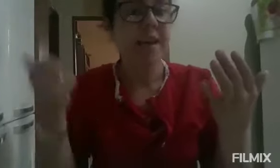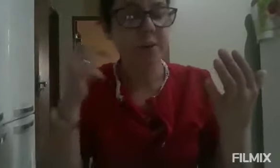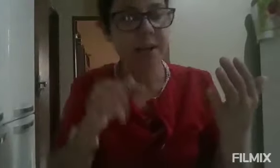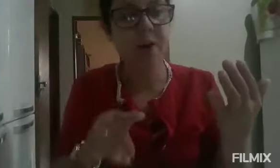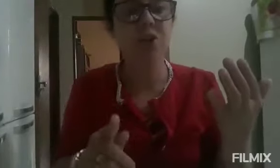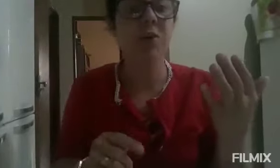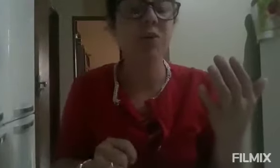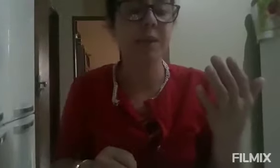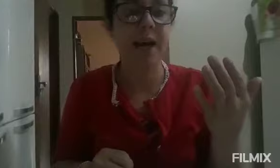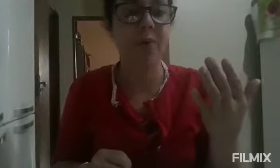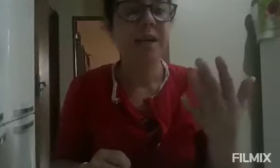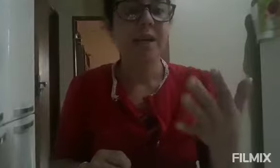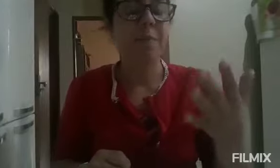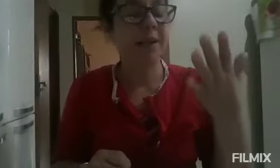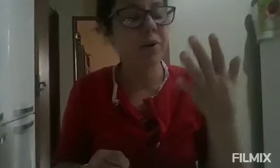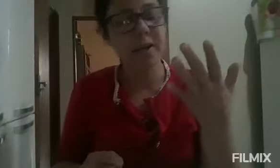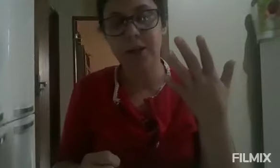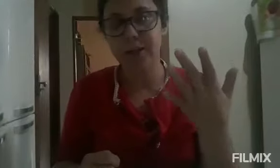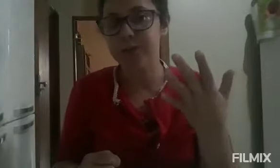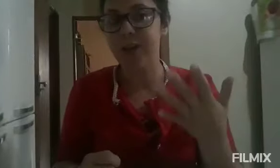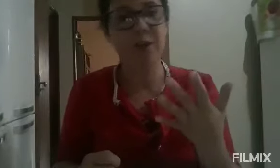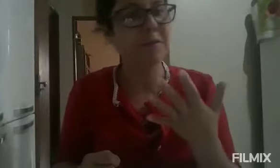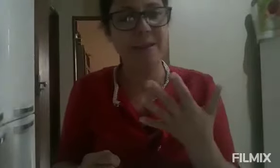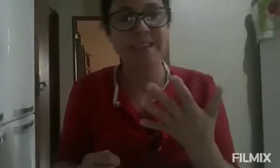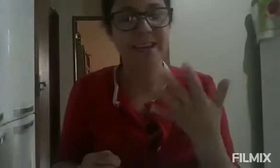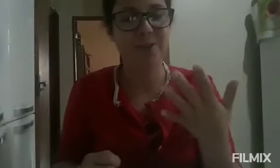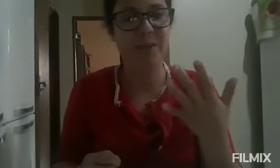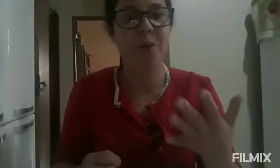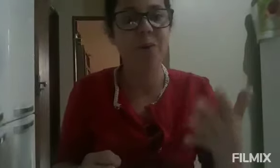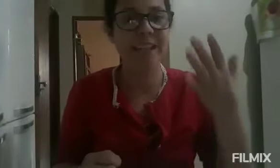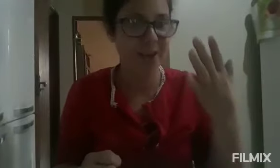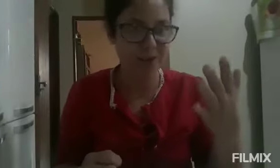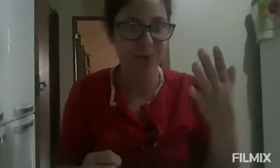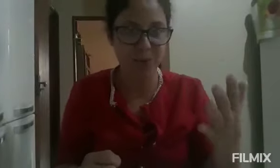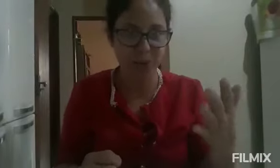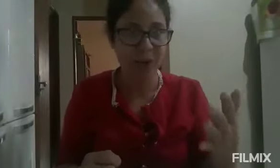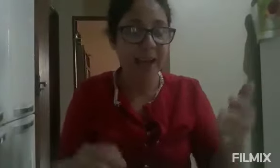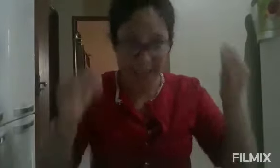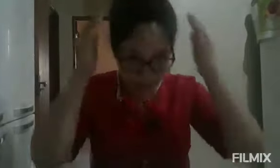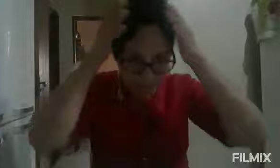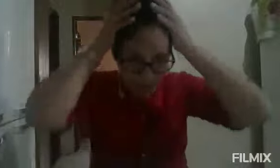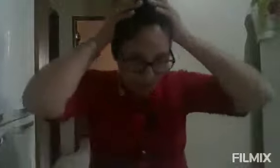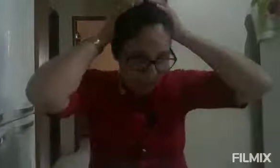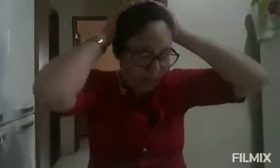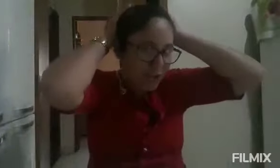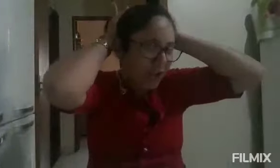eu iria hoje ao hospital. E para a honra e glória do Senhor, não vou precisar ir no hospital, porque Deus já me curou. Até o meu cabelo hoje,